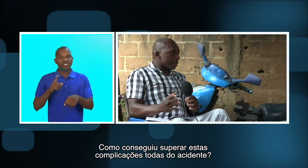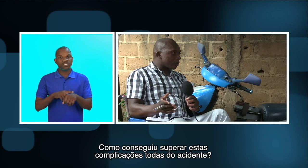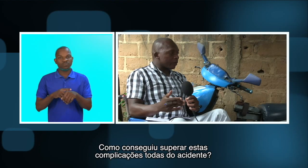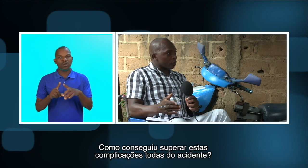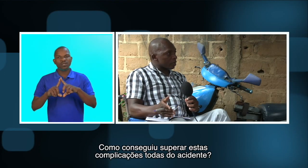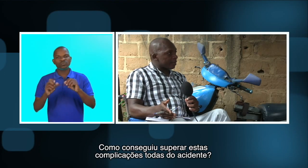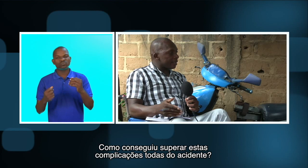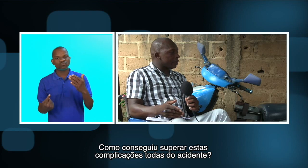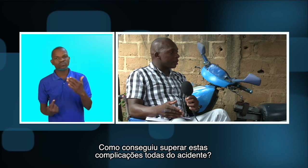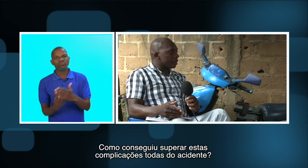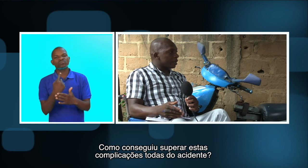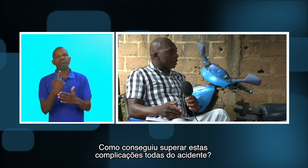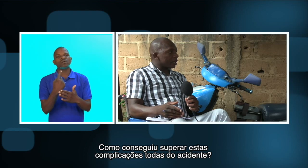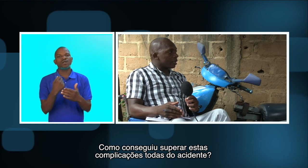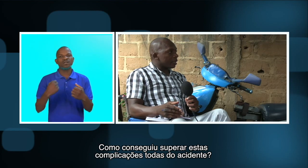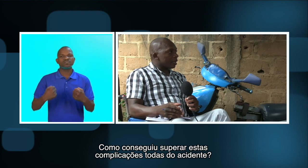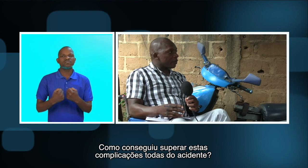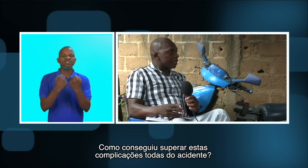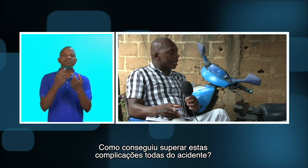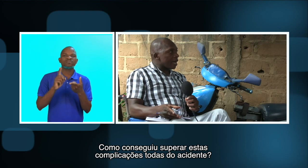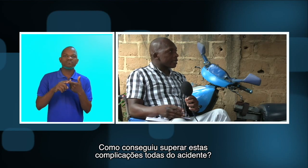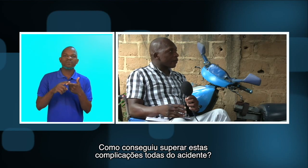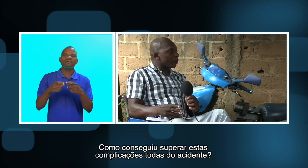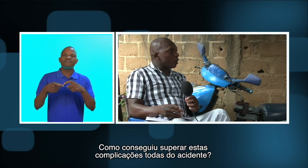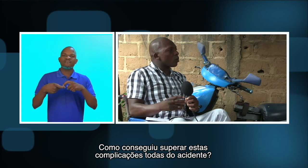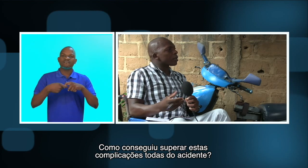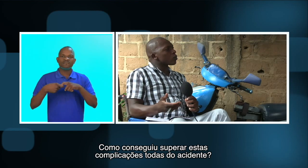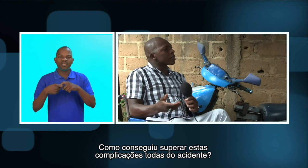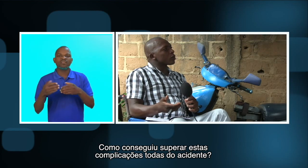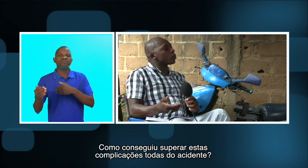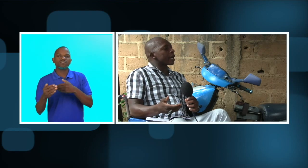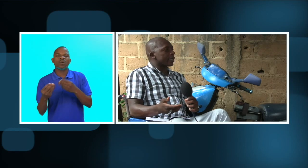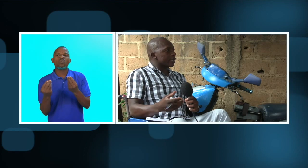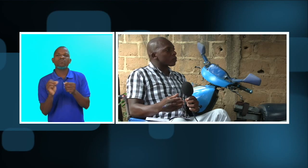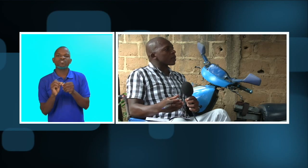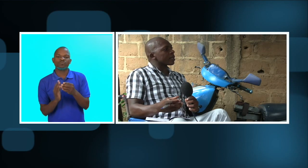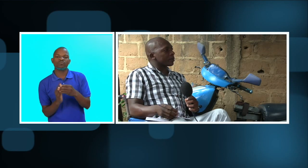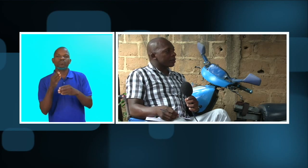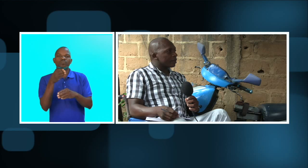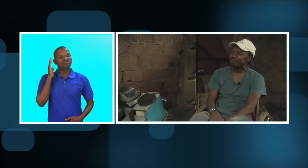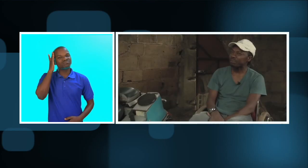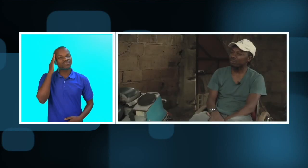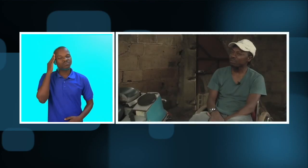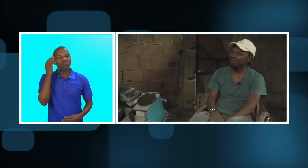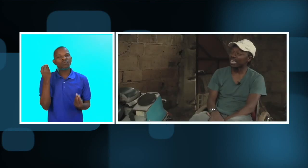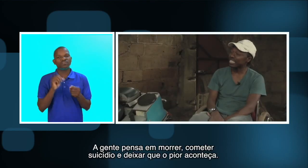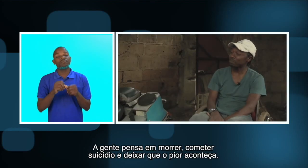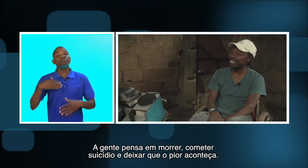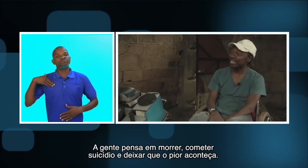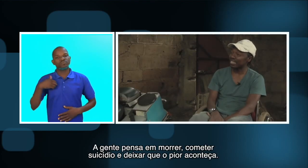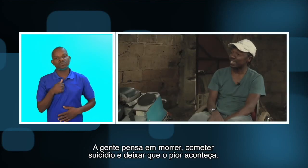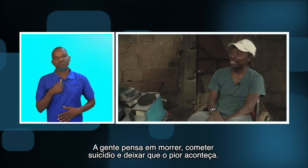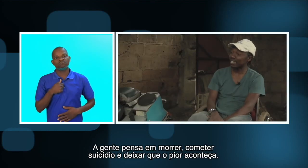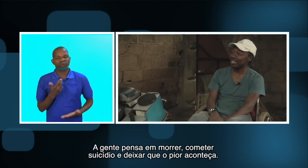complicação talvez o acidente a cozinhar a família como é conseguiu superar essa situação a